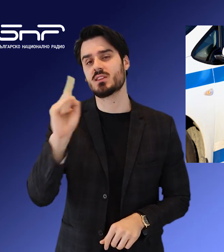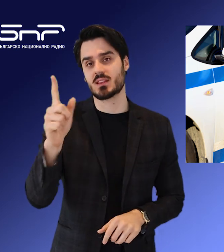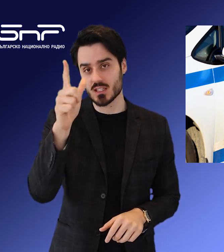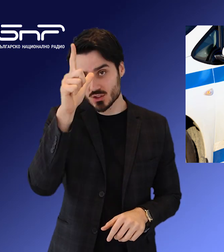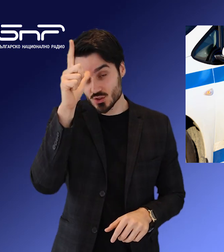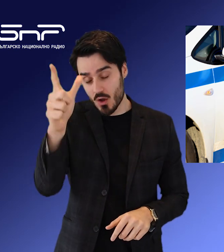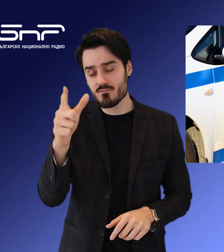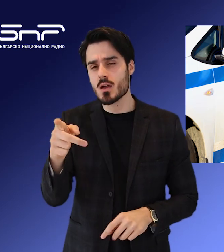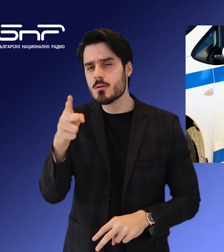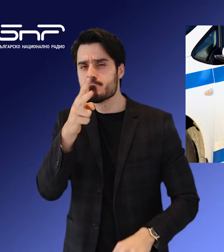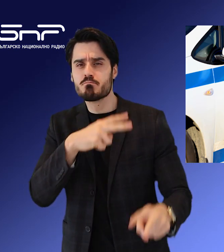София.